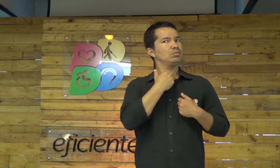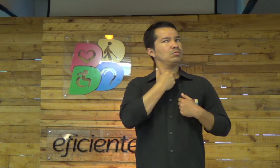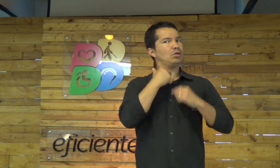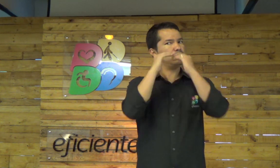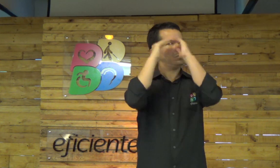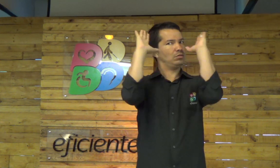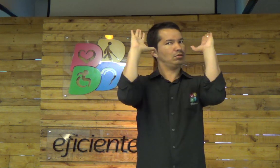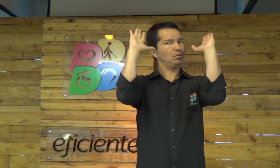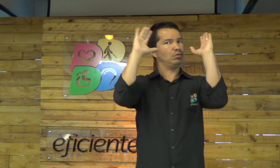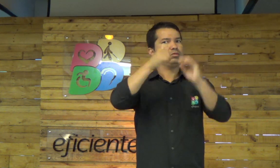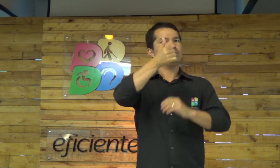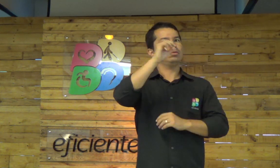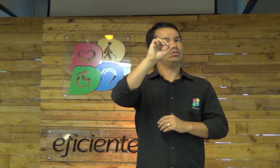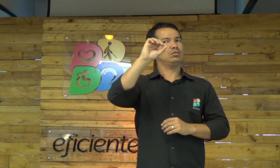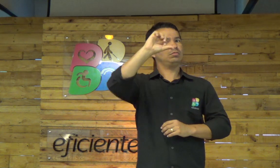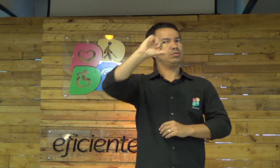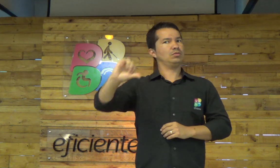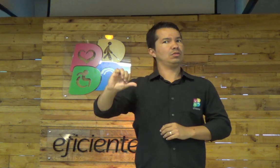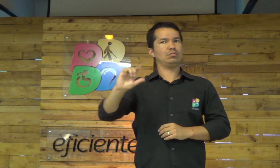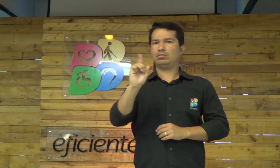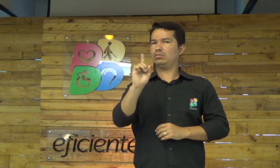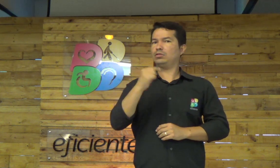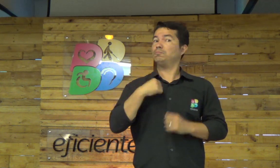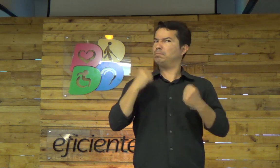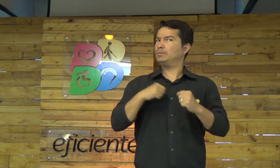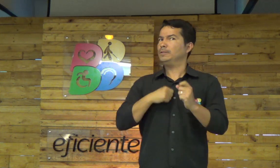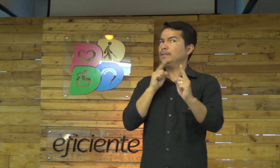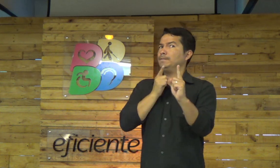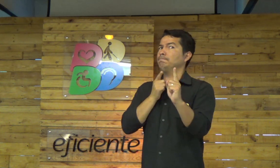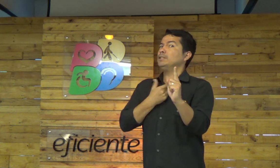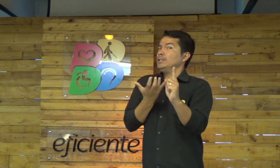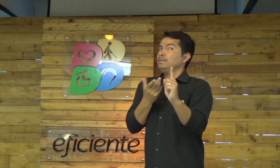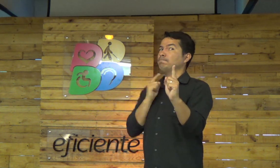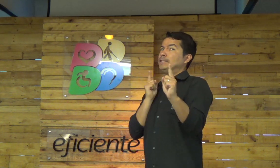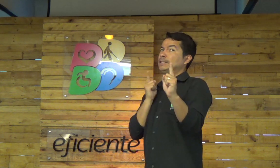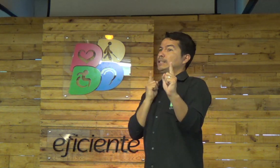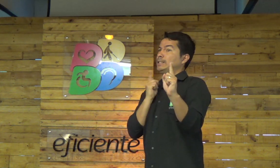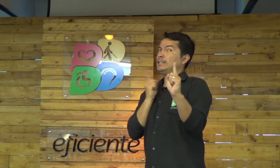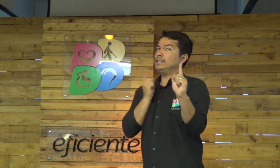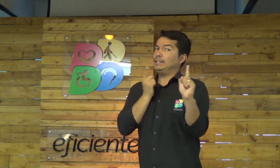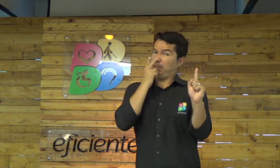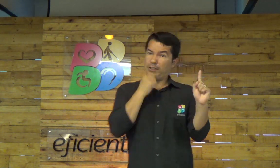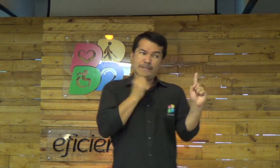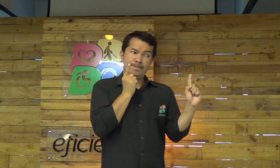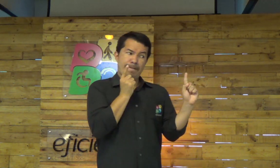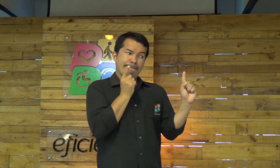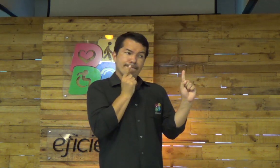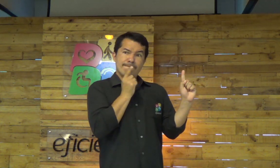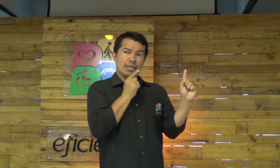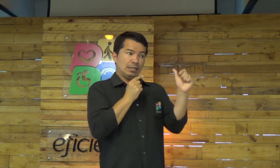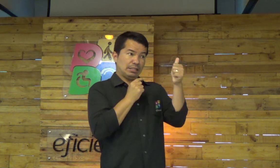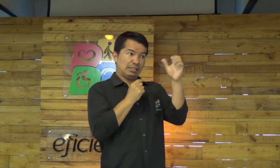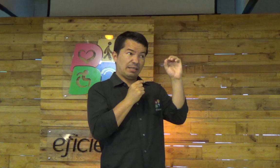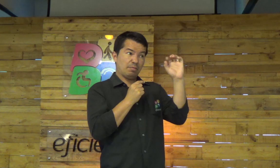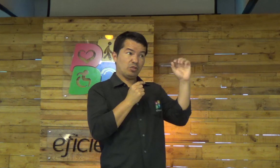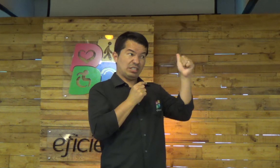Mas... Eu... Não posso desistir... Eu preciso... Permanecer firme... E... Seguindo a